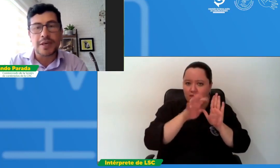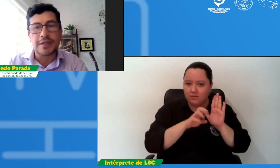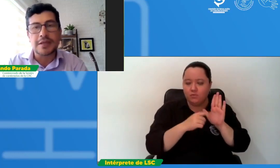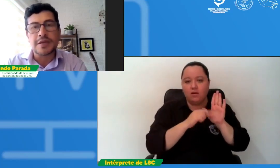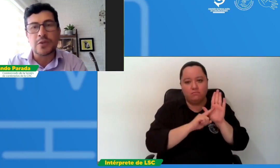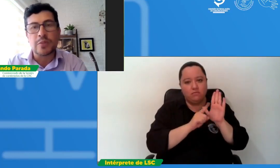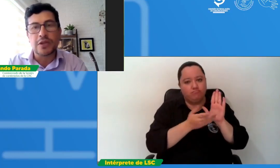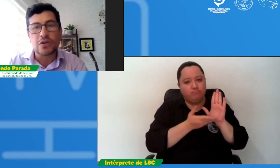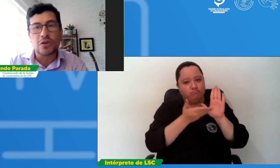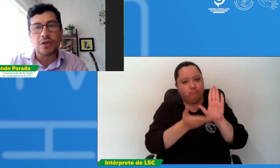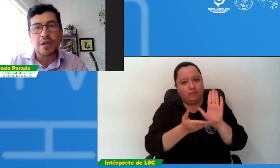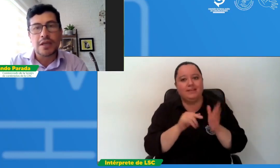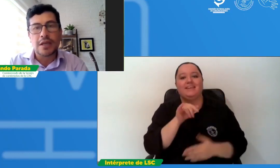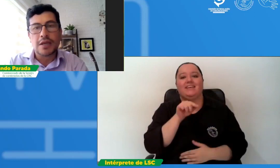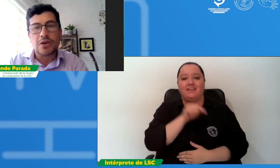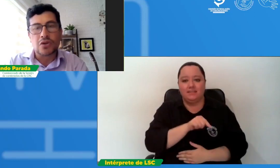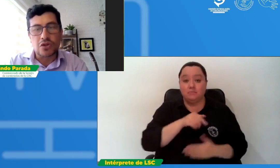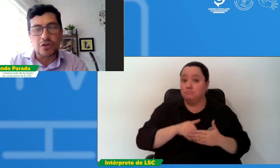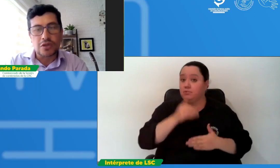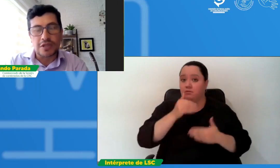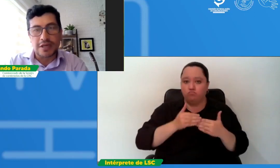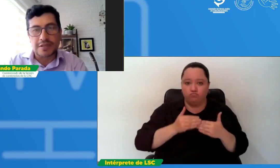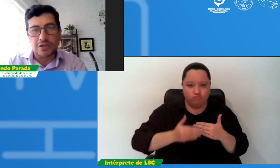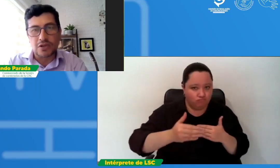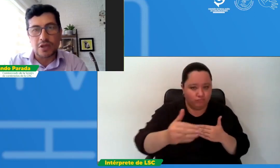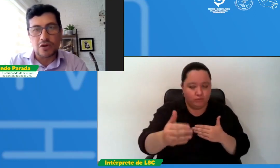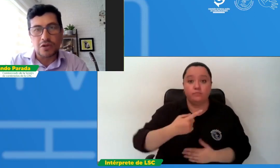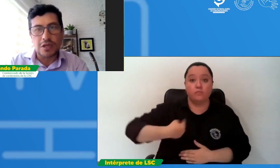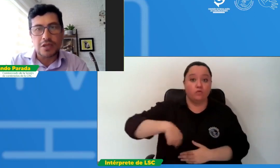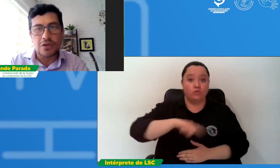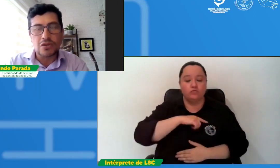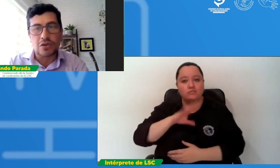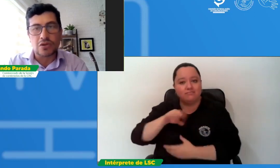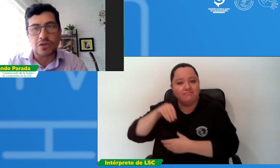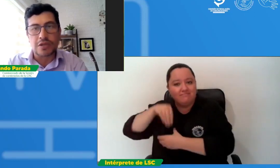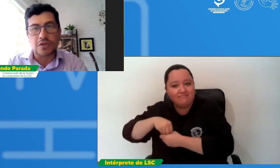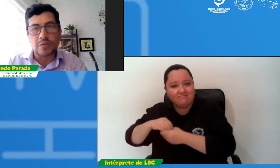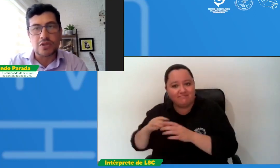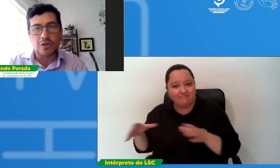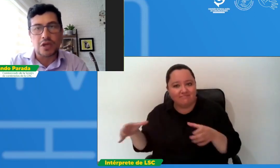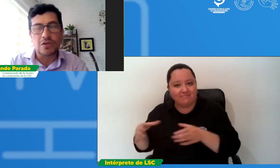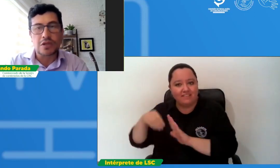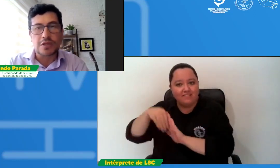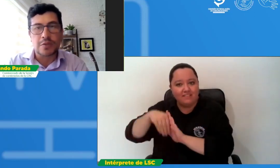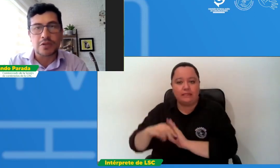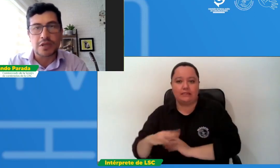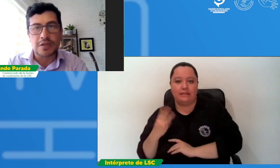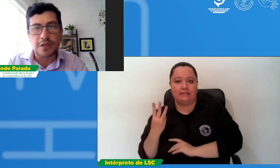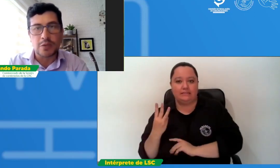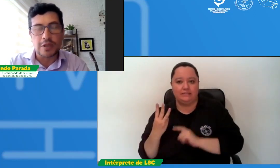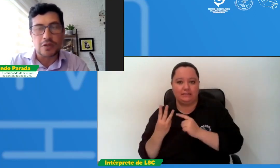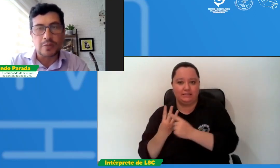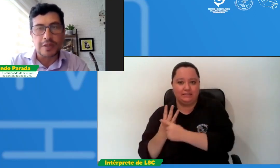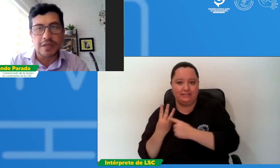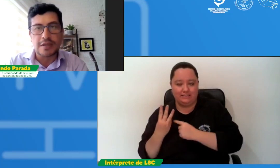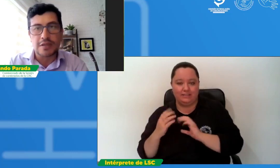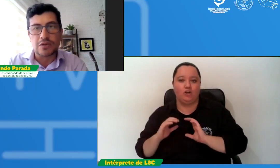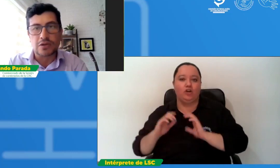partir de ese momento, nosotros desde la sesión de contenidos, los tres comisionados que estamos en este momento presentes, el doctor